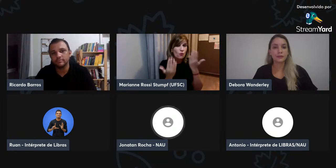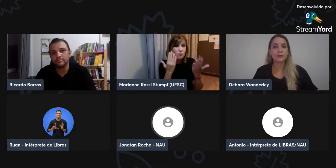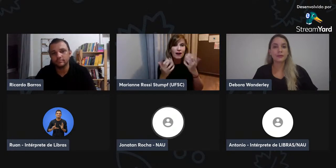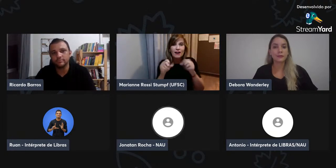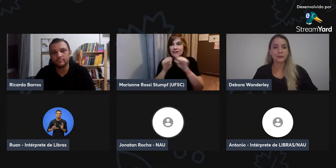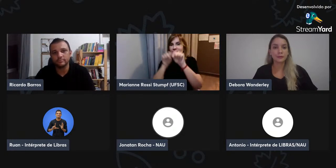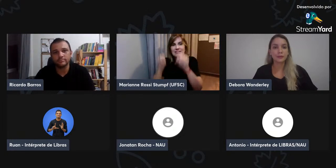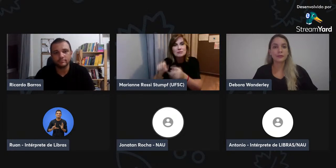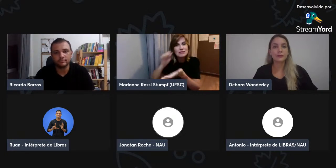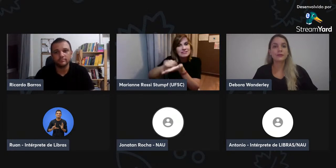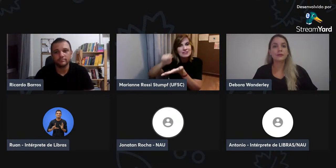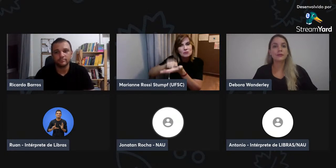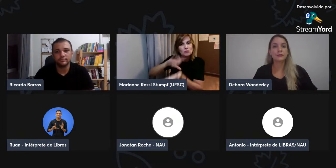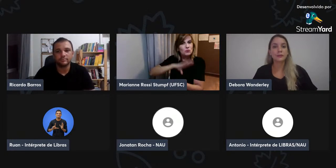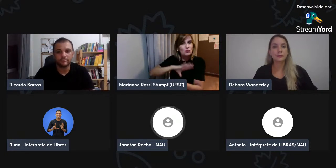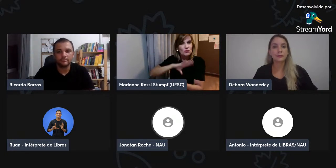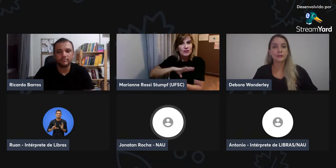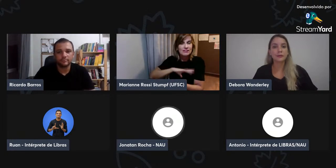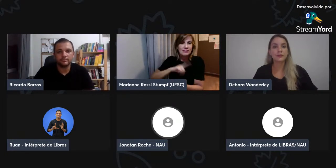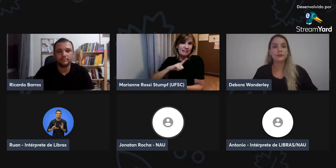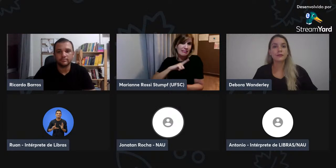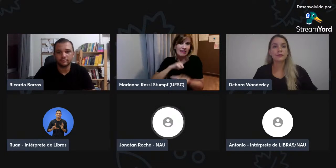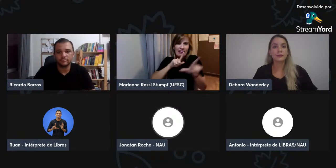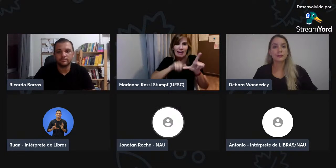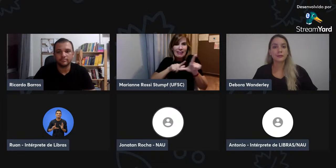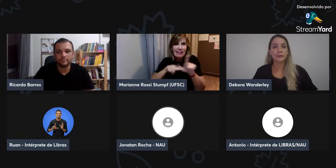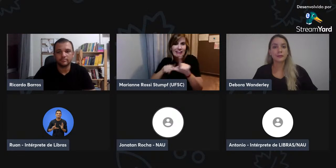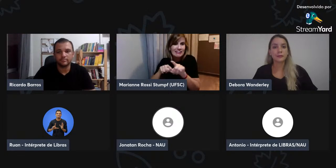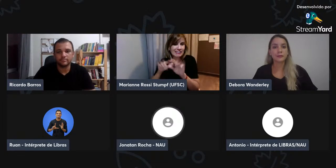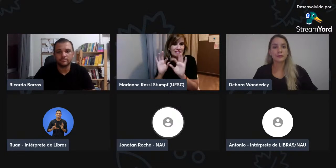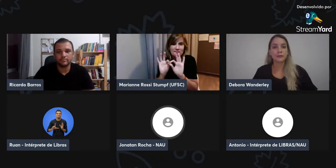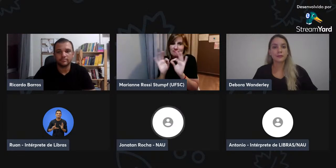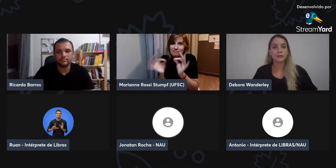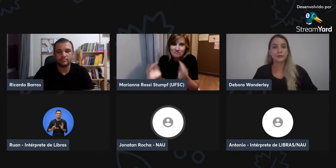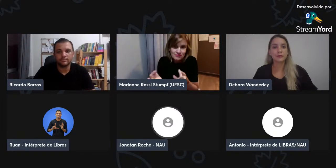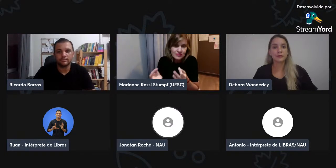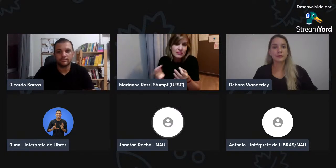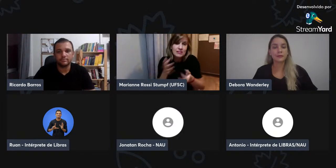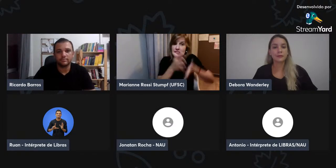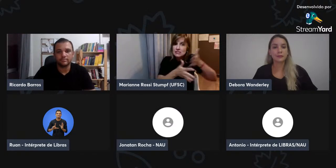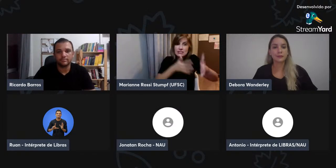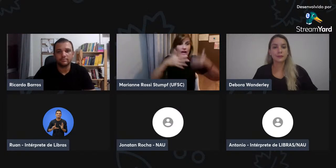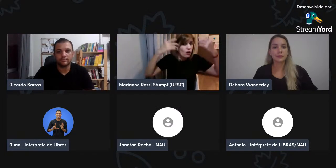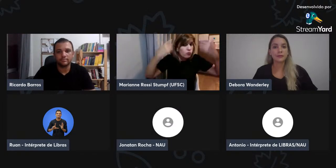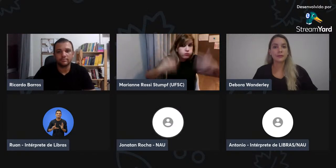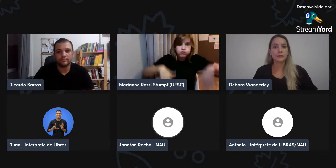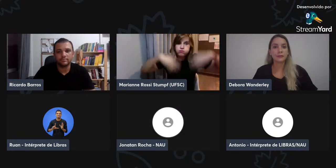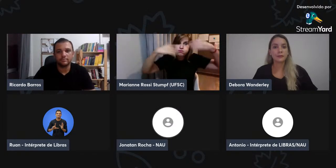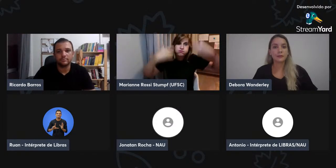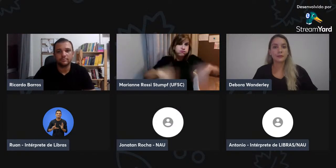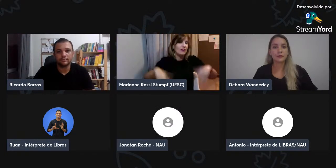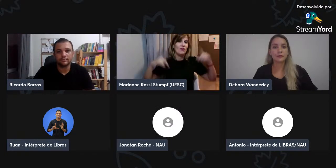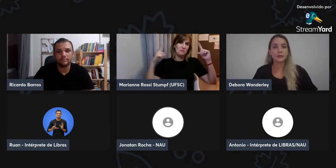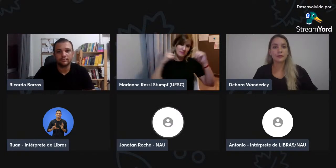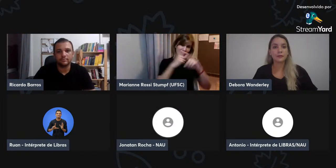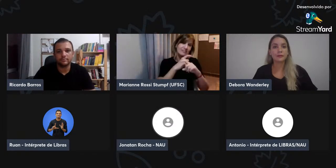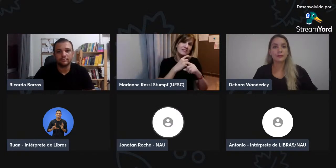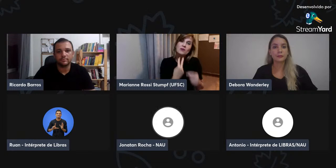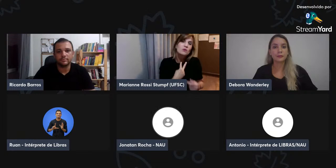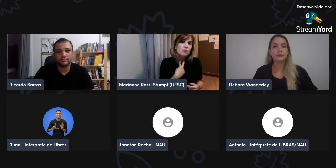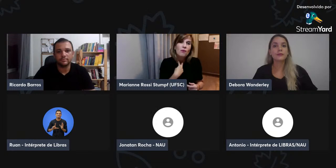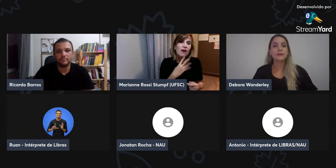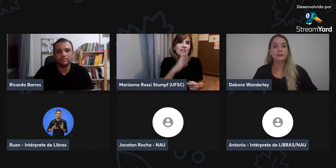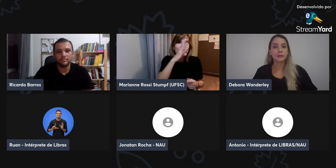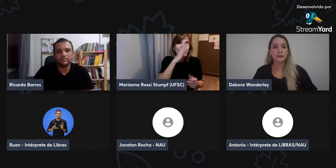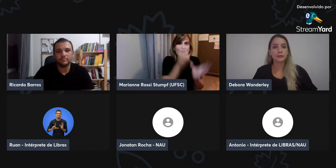então, todos eles estão inclusos, então, em comparação com o sistema com o de português, né? Então, o SingWrite,